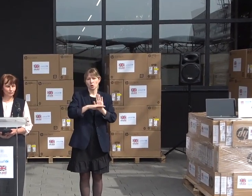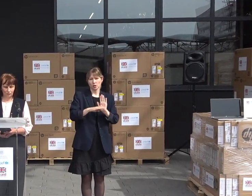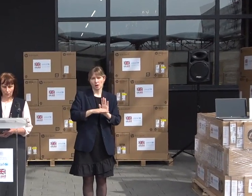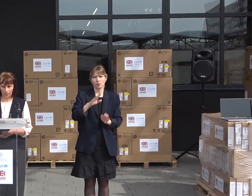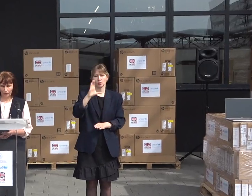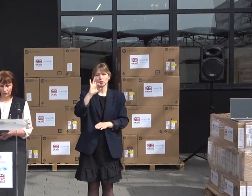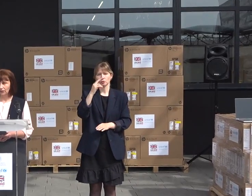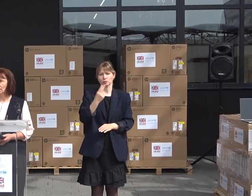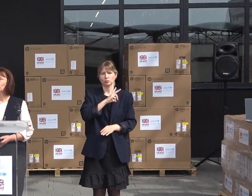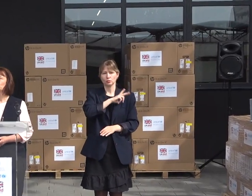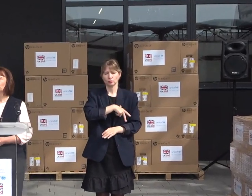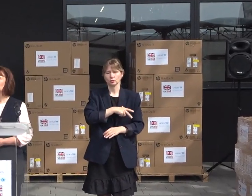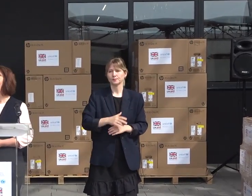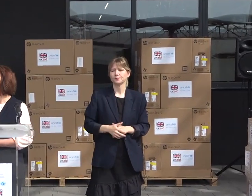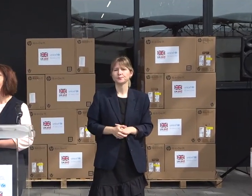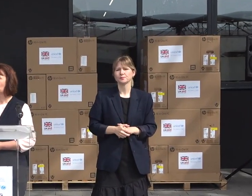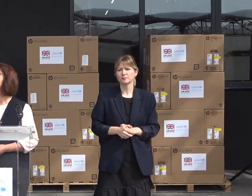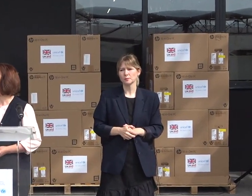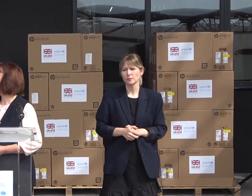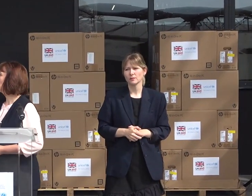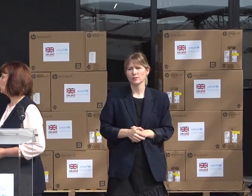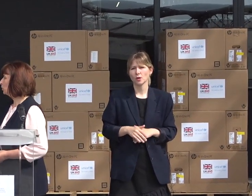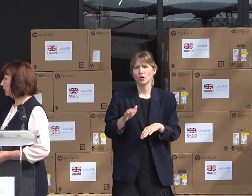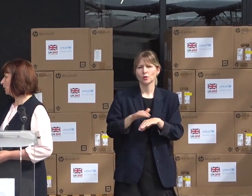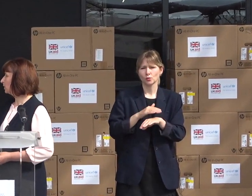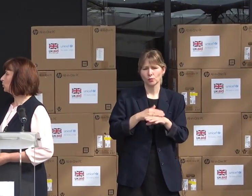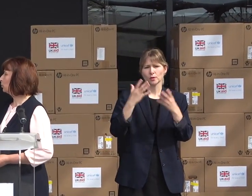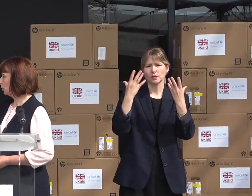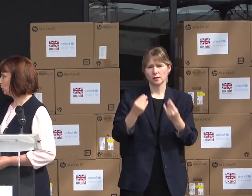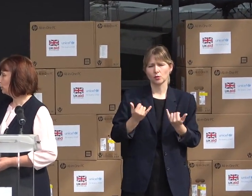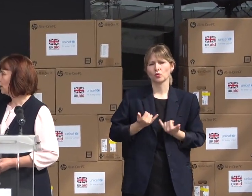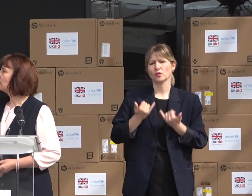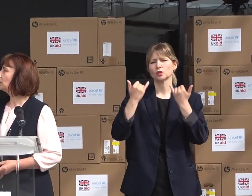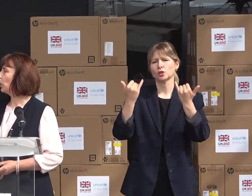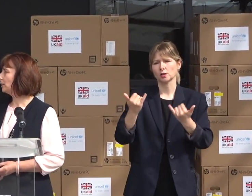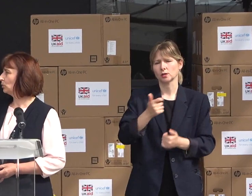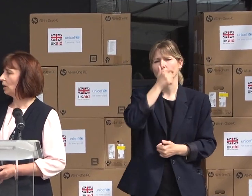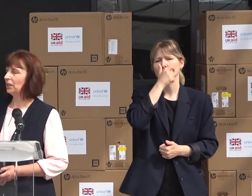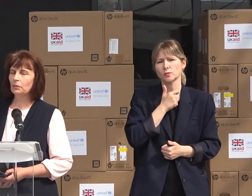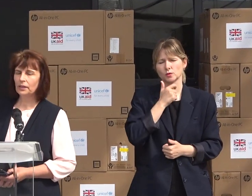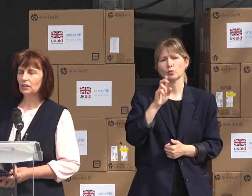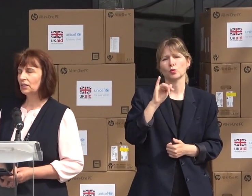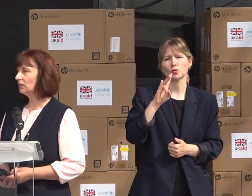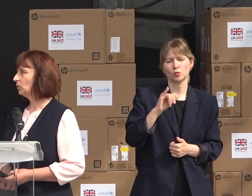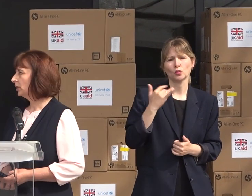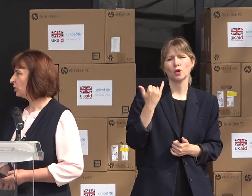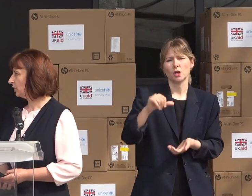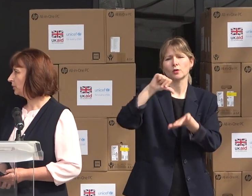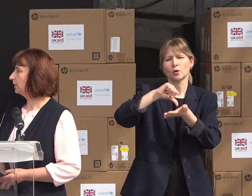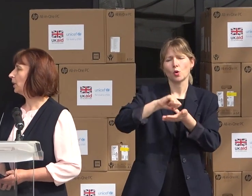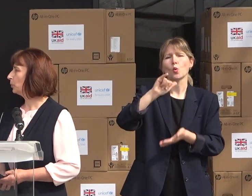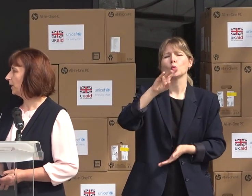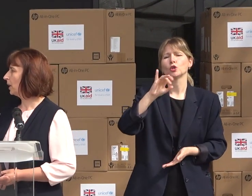Vă rogăm, aveți cuvător! Bună ziua, stimate domnule ministru Buzu, stimoată doamnă reprezentantă